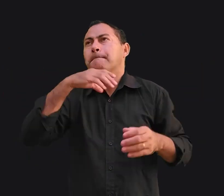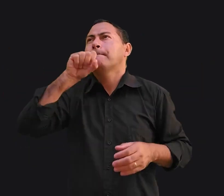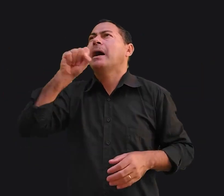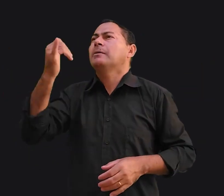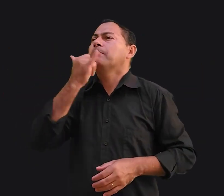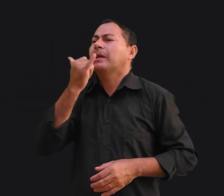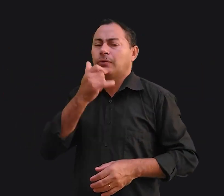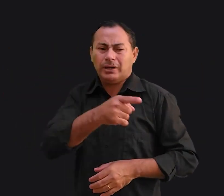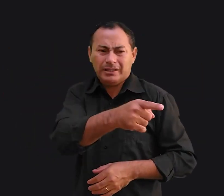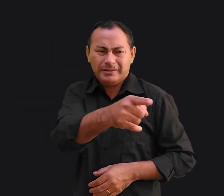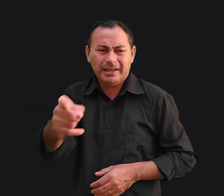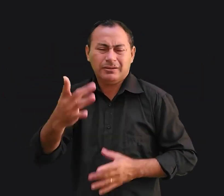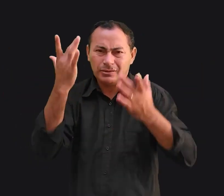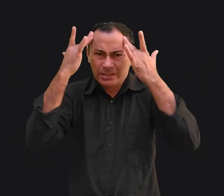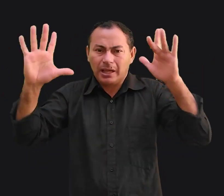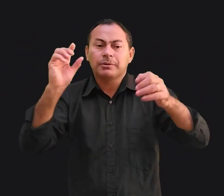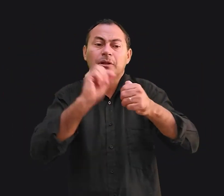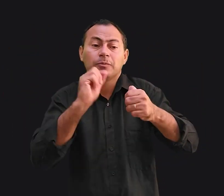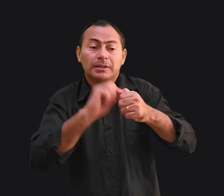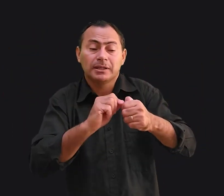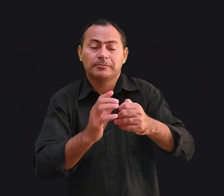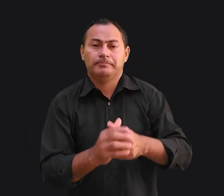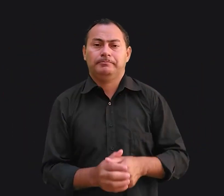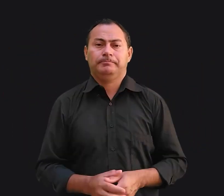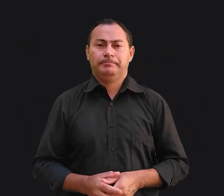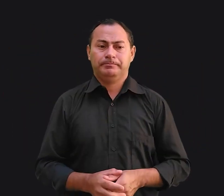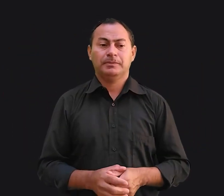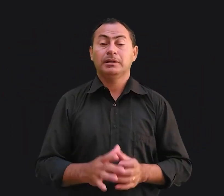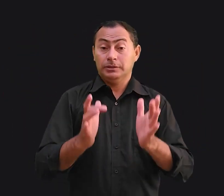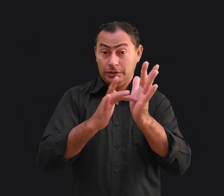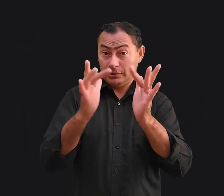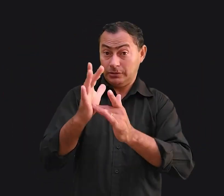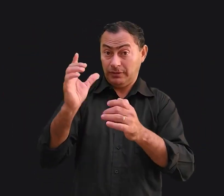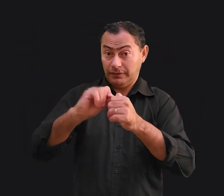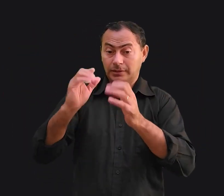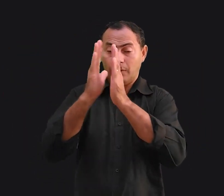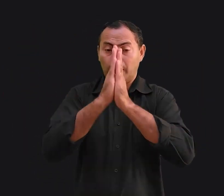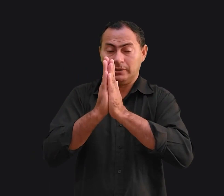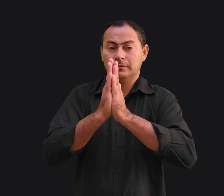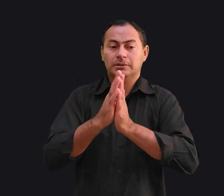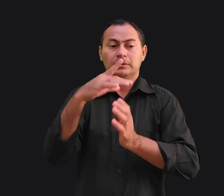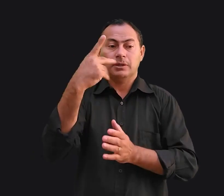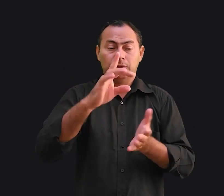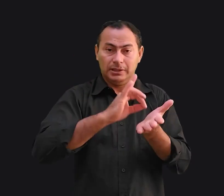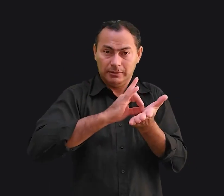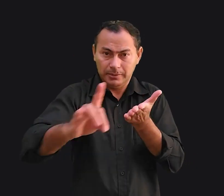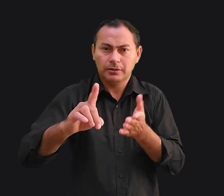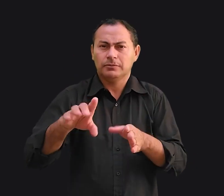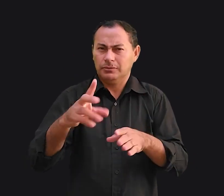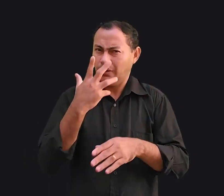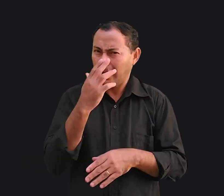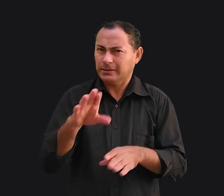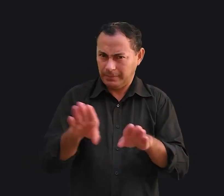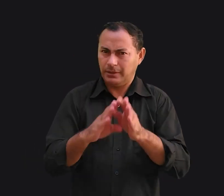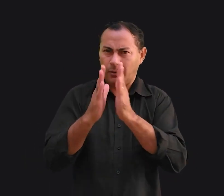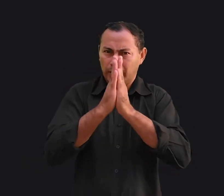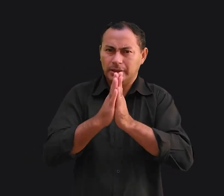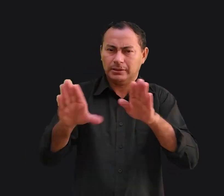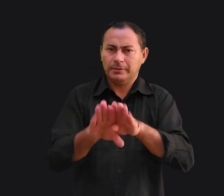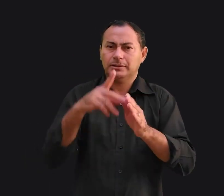perdoa-lhes pois não sabem o que estão fazendo. Se Jesus fez esta oração por seus inimigos, você não acha que pode orar assim pelo seu